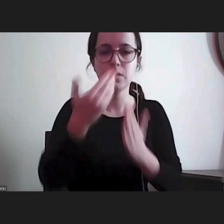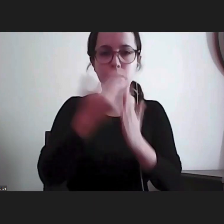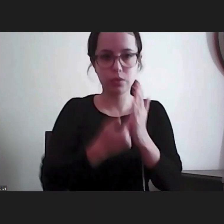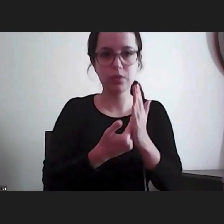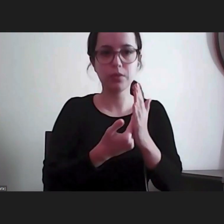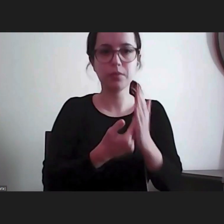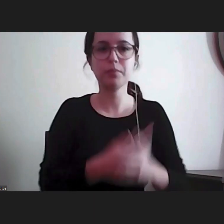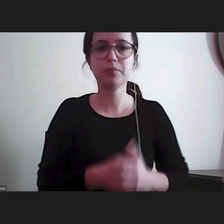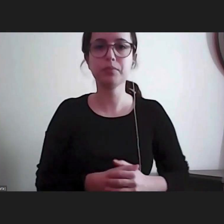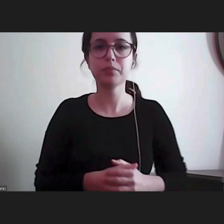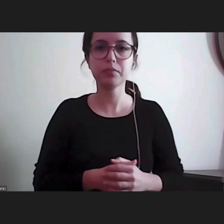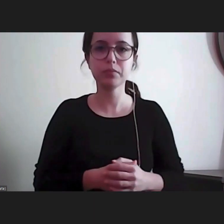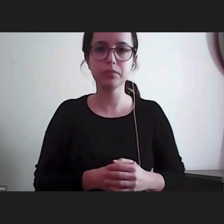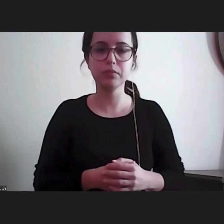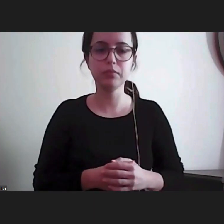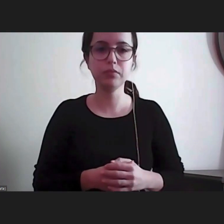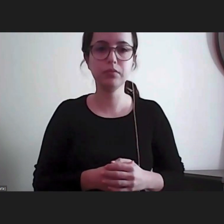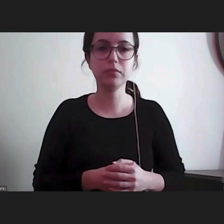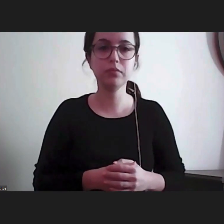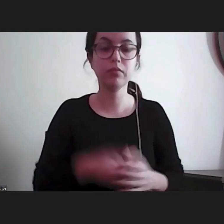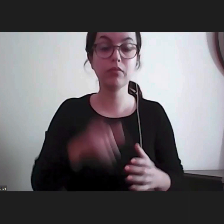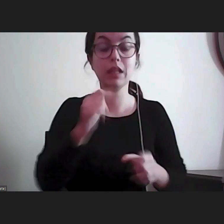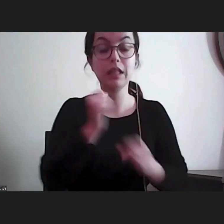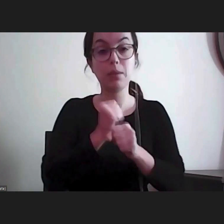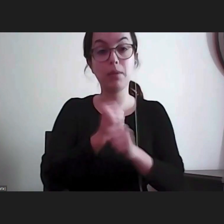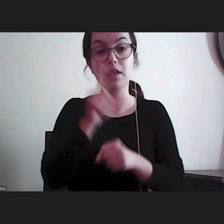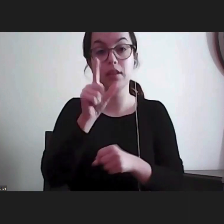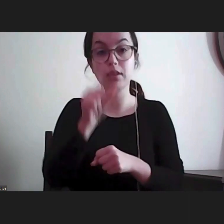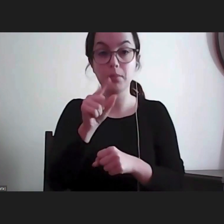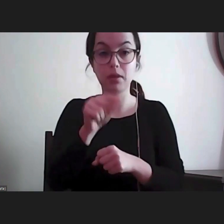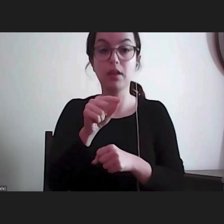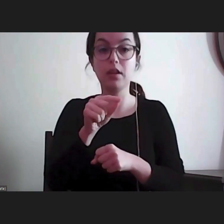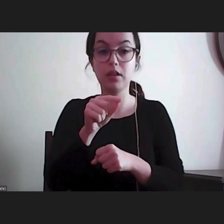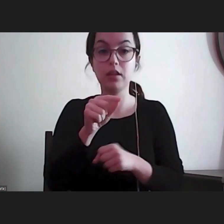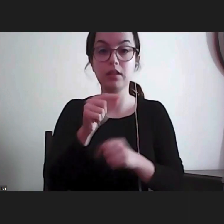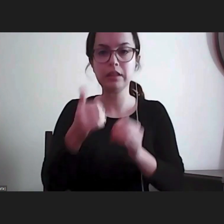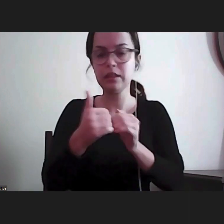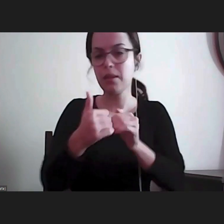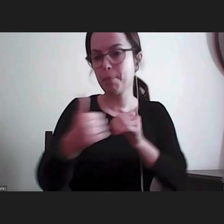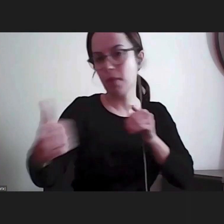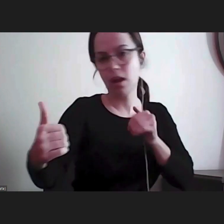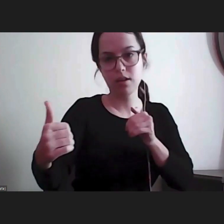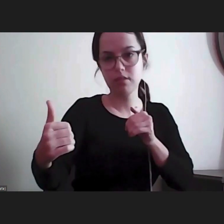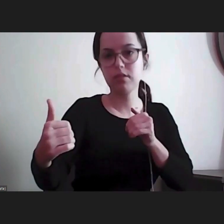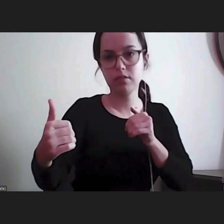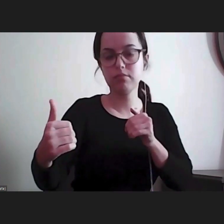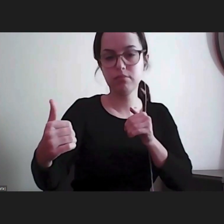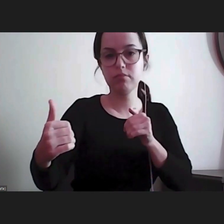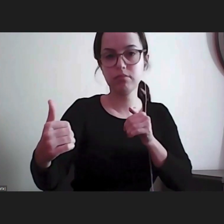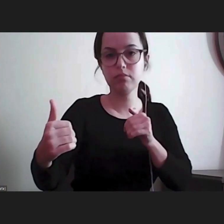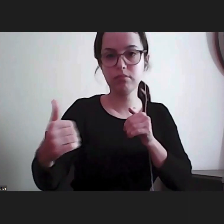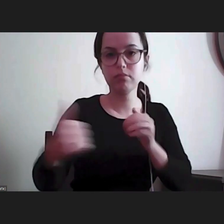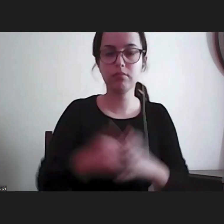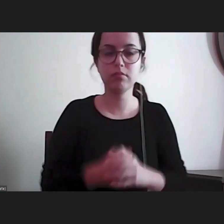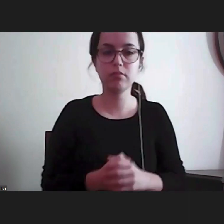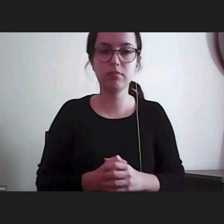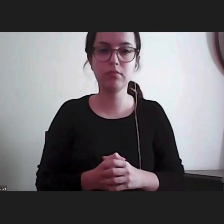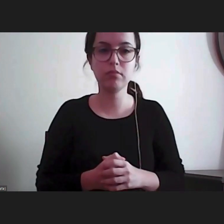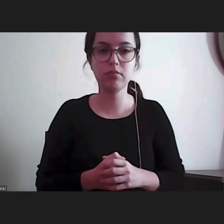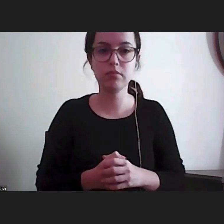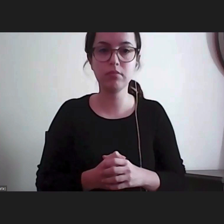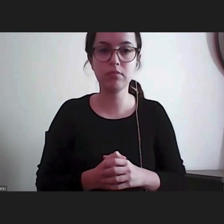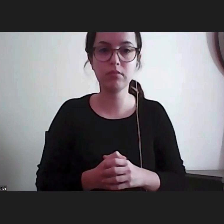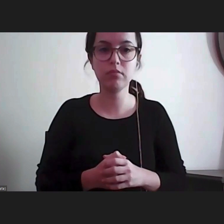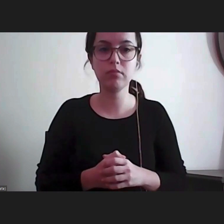e age de acordo com essa independência. Ela é a condição, enfim,